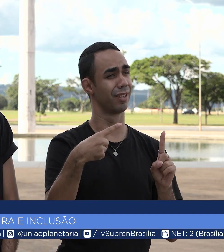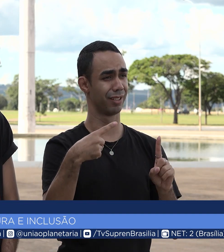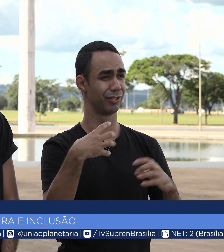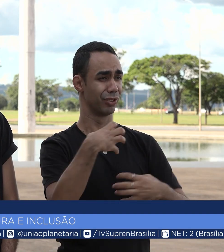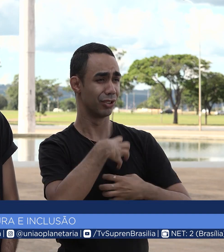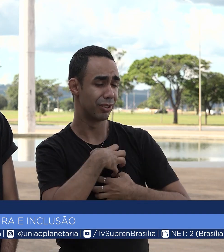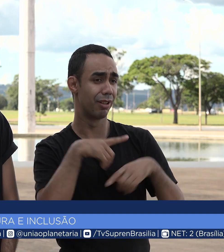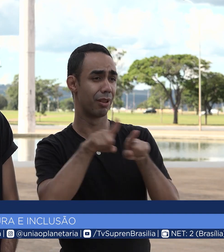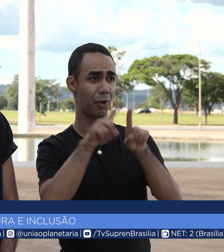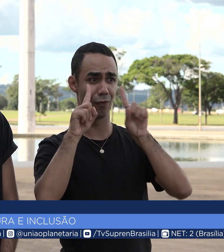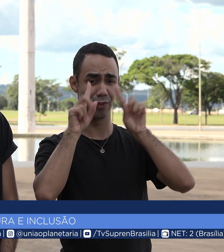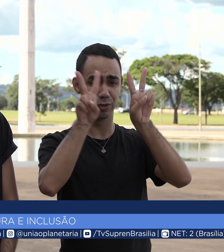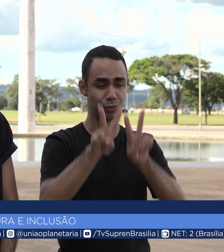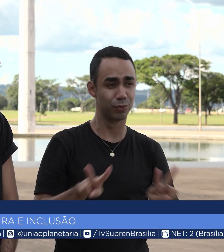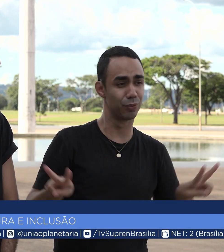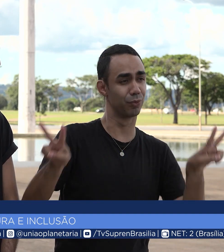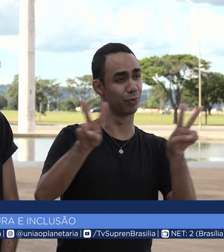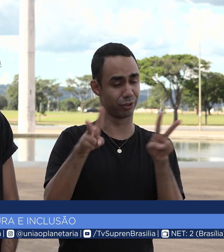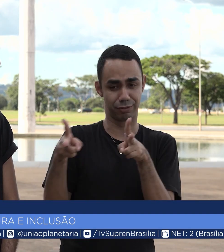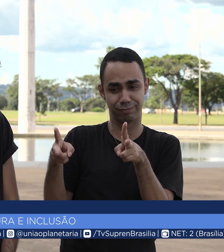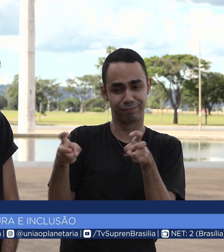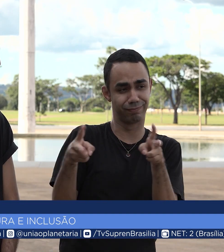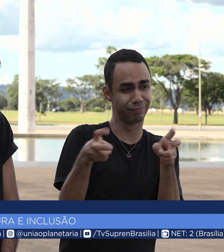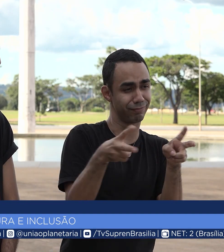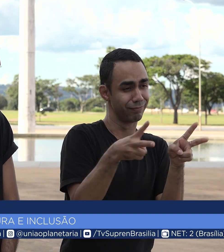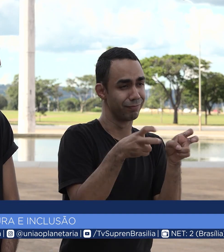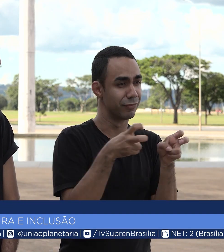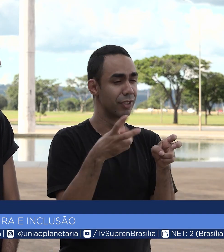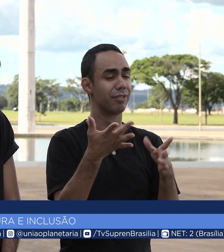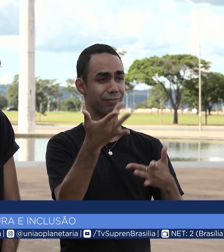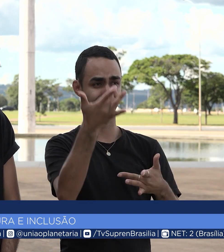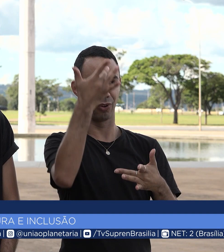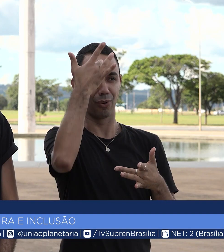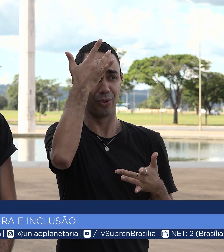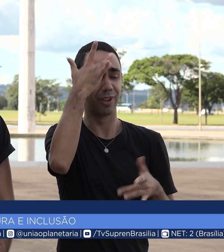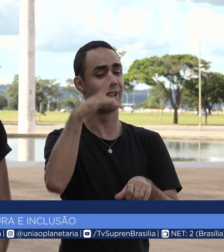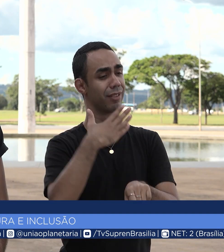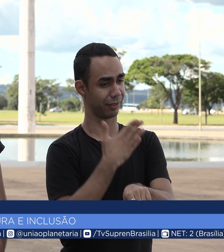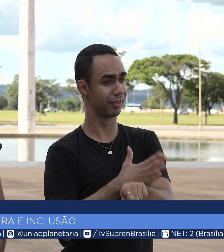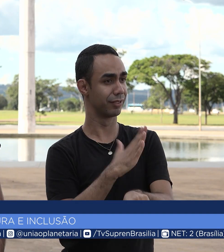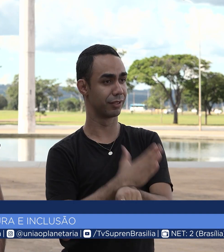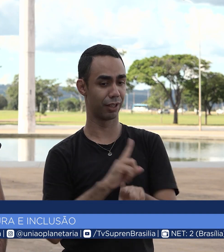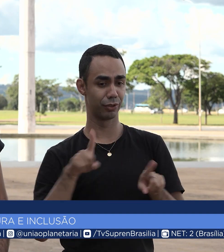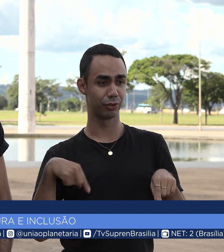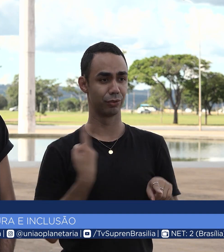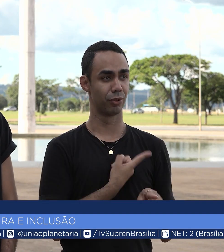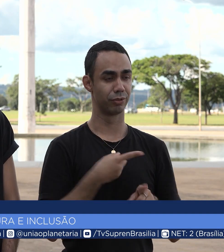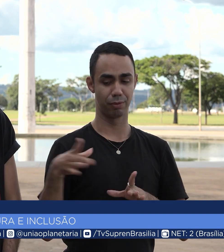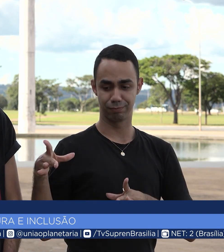Então alguns surdos são oralizados, outros menos, mas a gente capta como? Pela percepção visual.